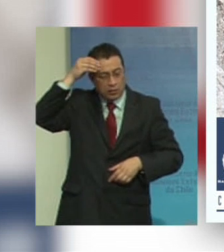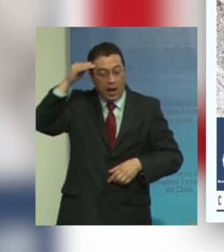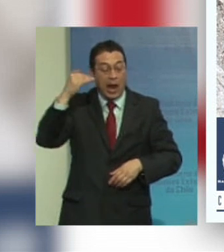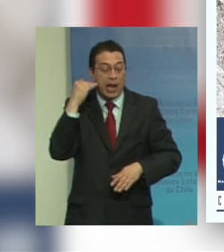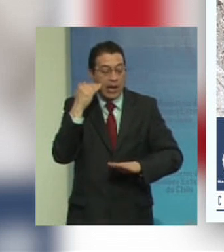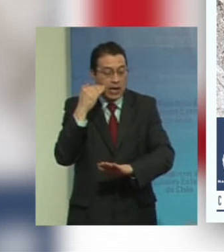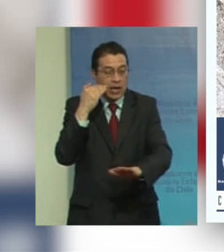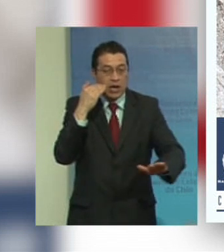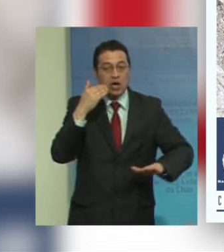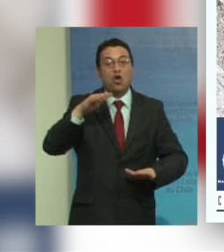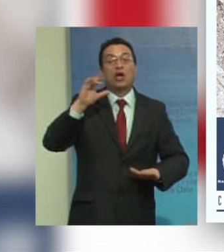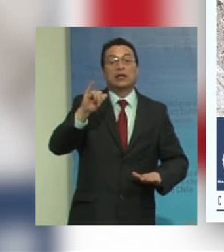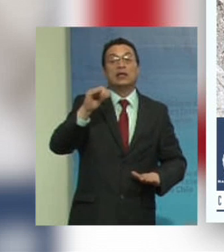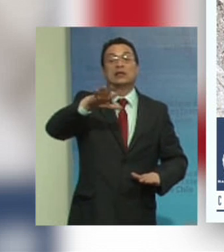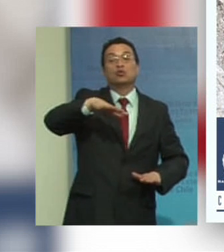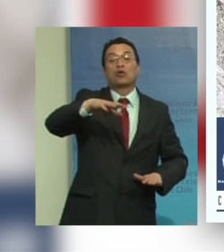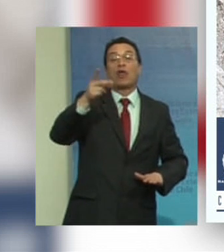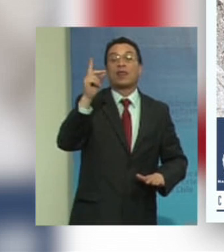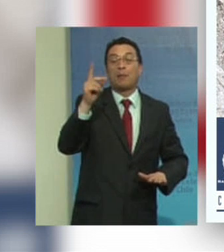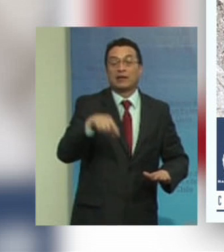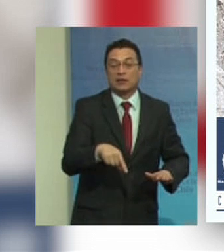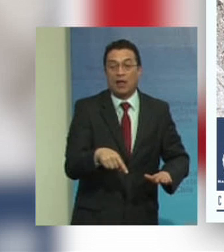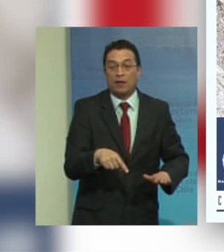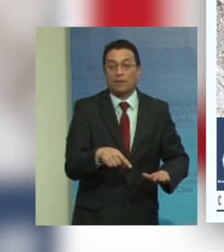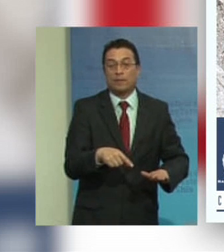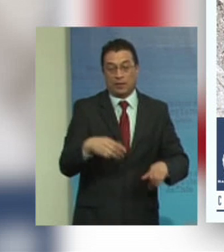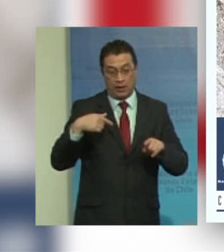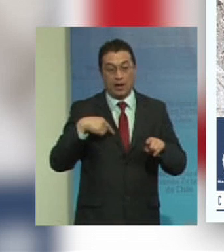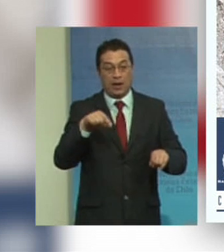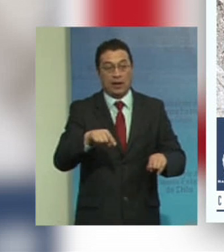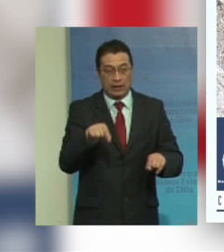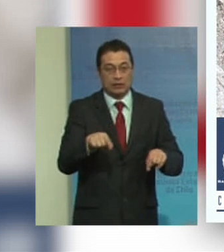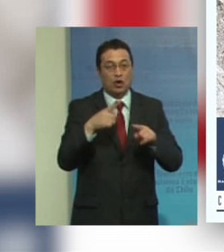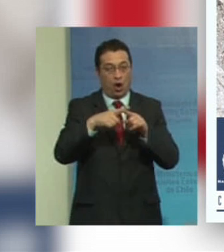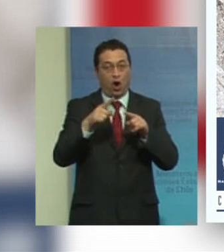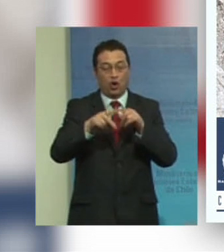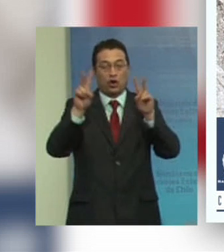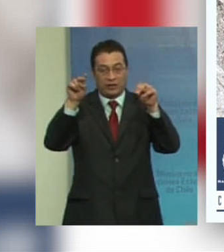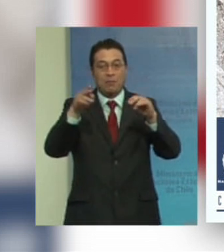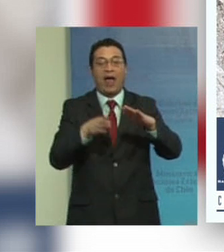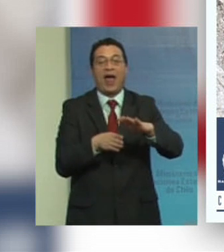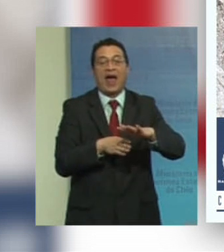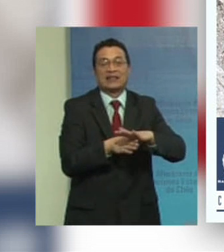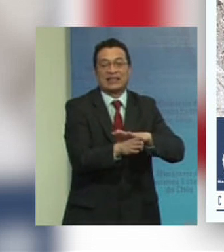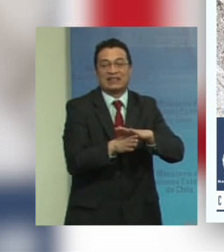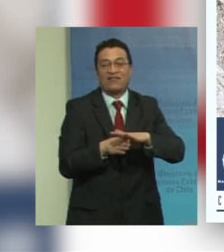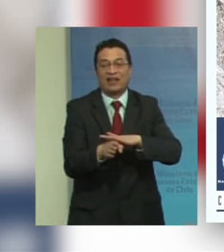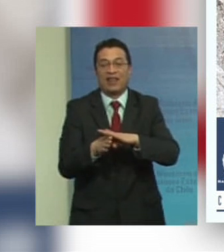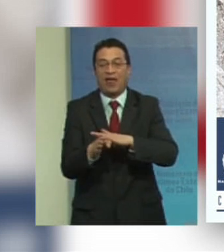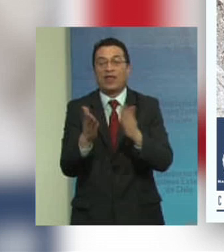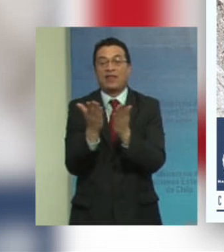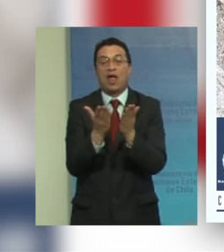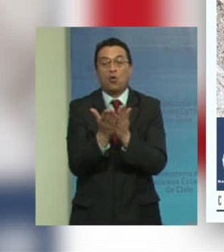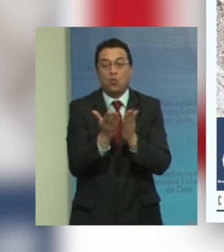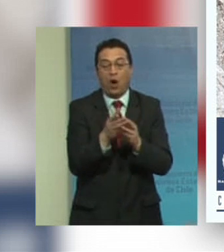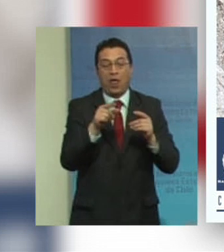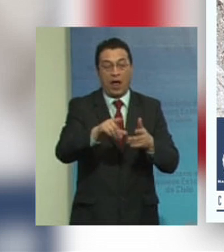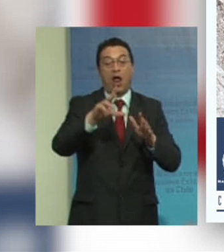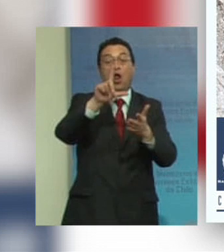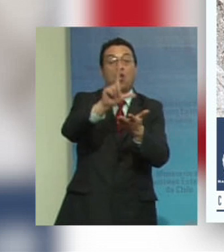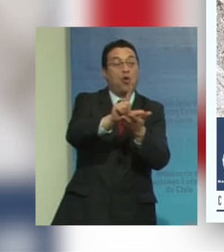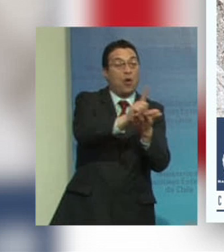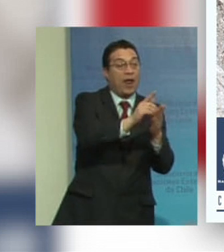los niños y las personas con discapacidad entonces aquí también es otro tema de la accesibilidad en las escuelas en los